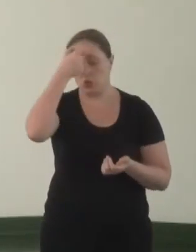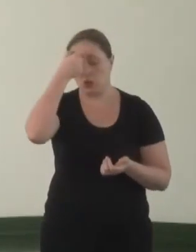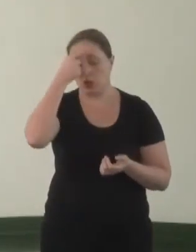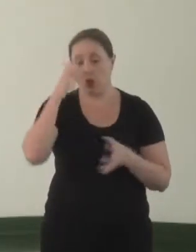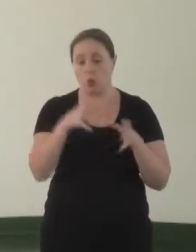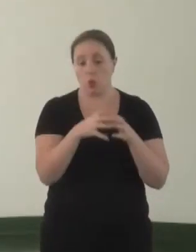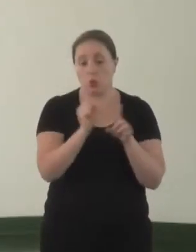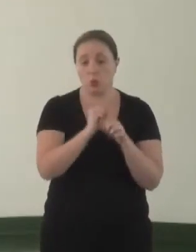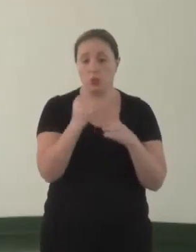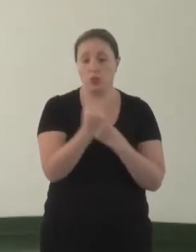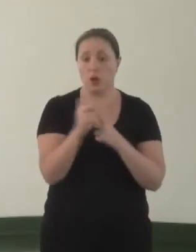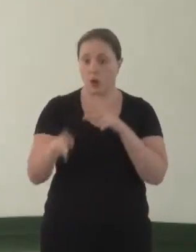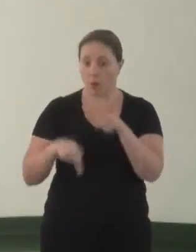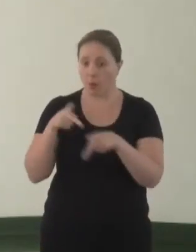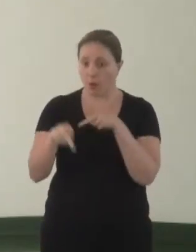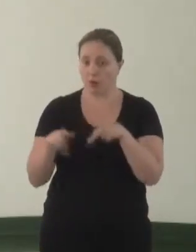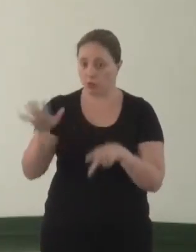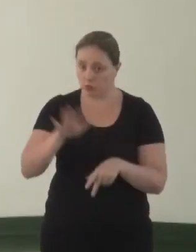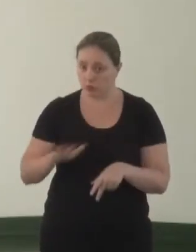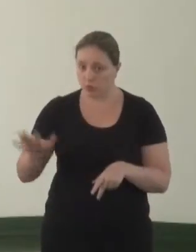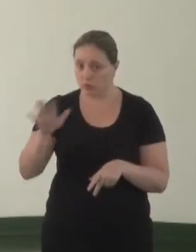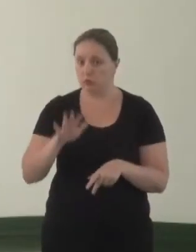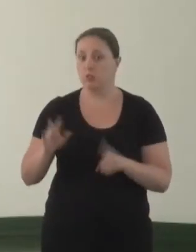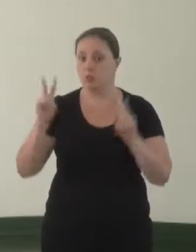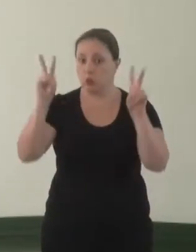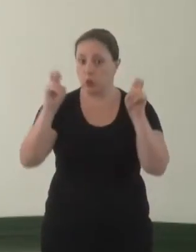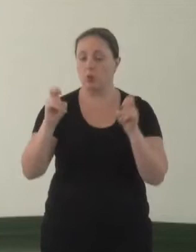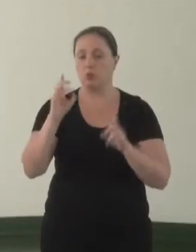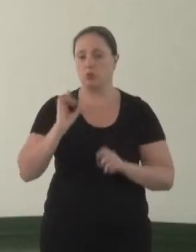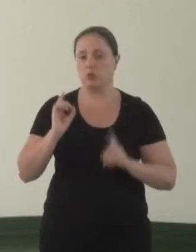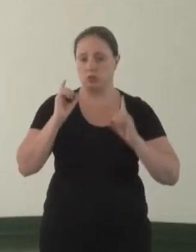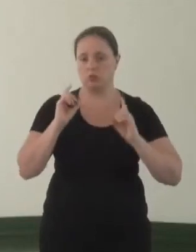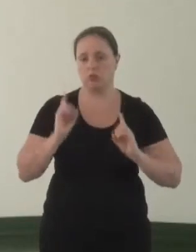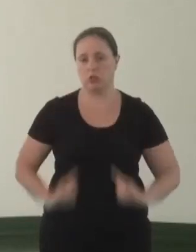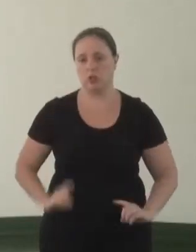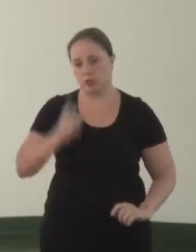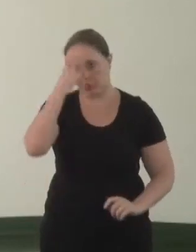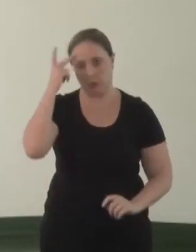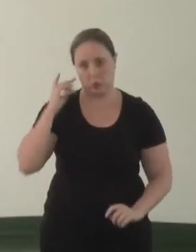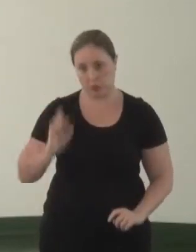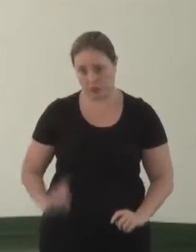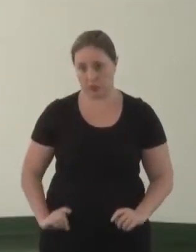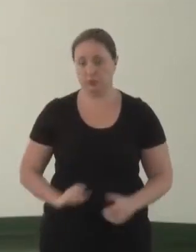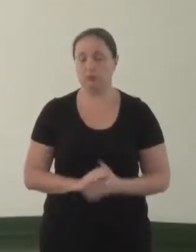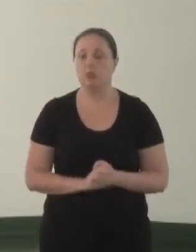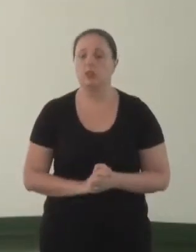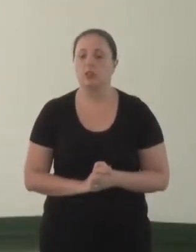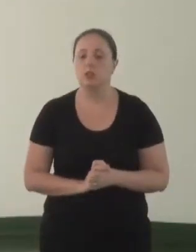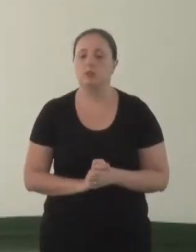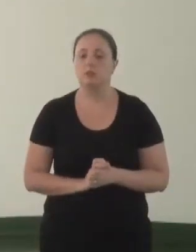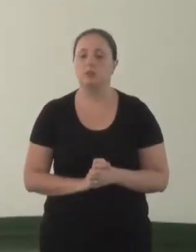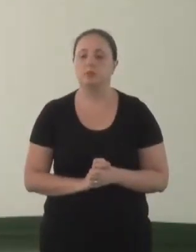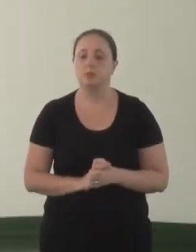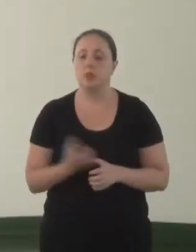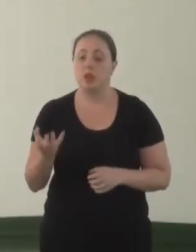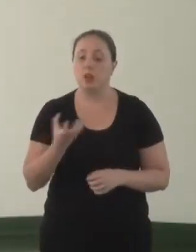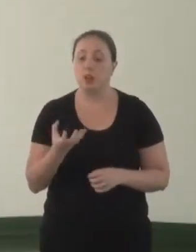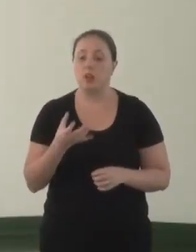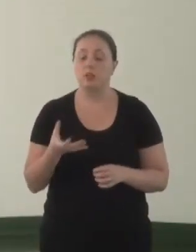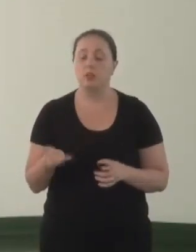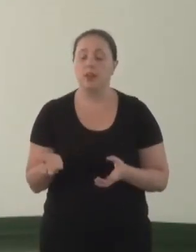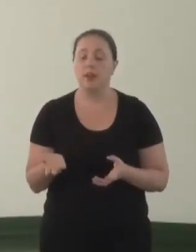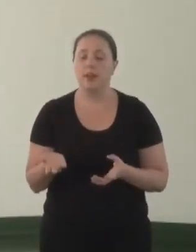sociais e a população em geral acerca dos direitos das pessoas com deficiência, buscando universalizar a